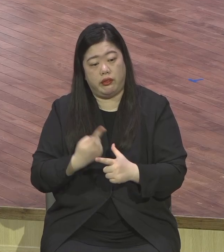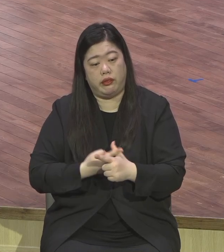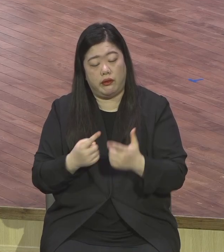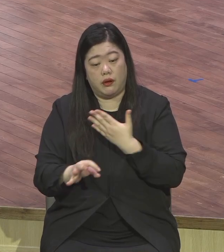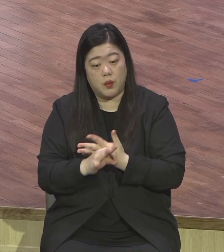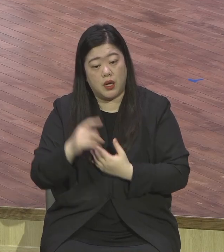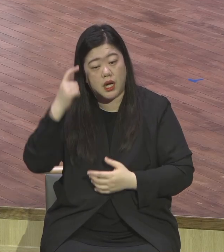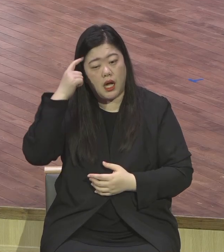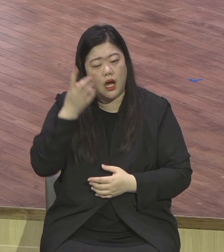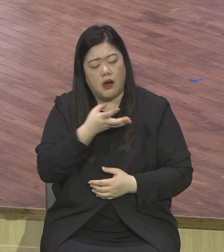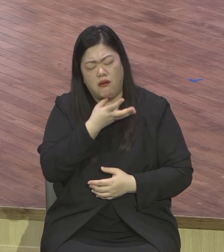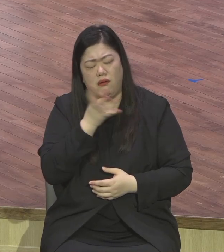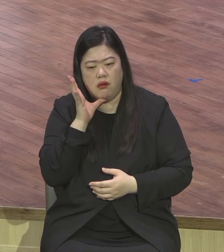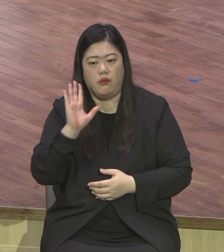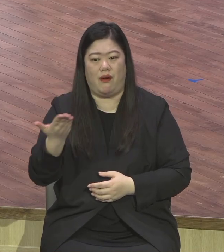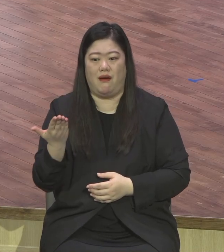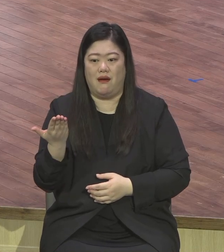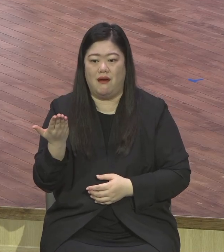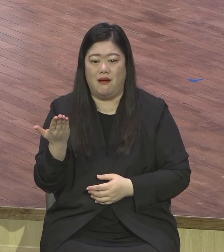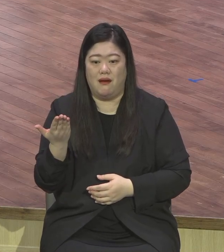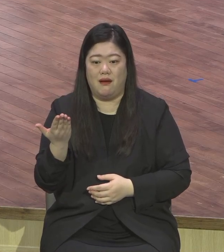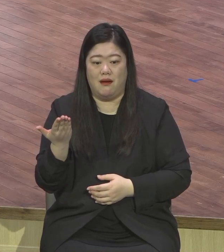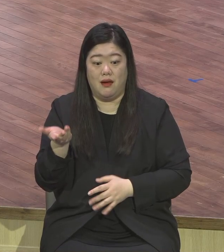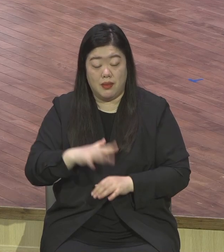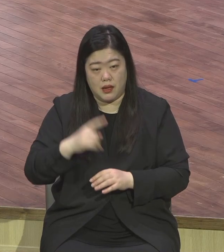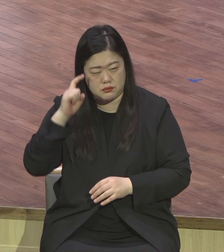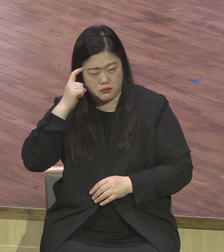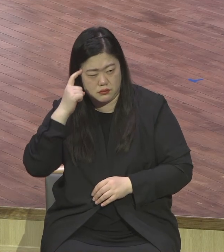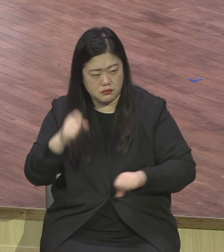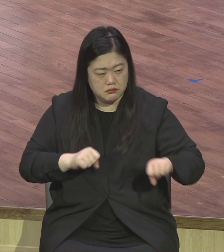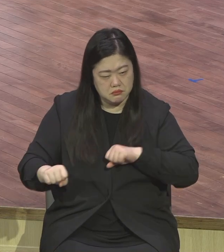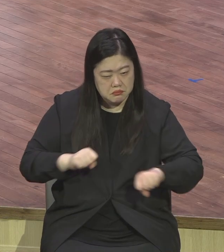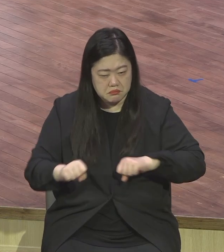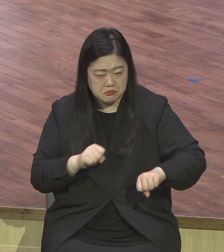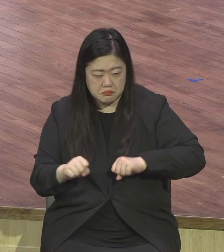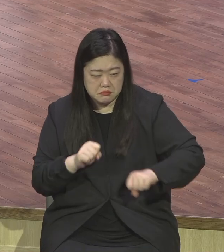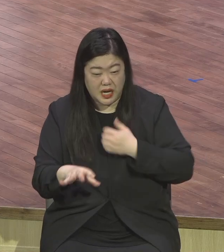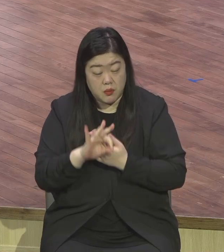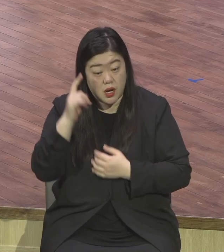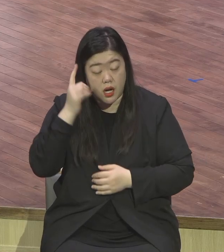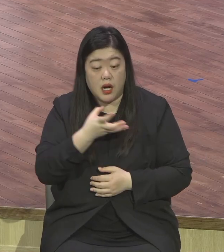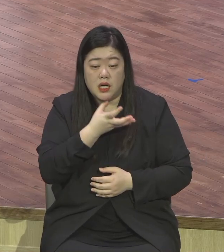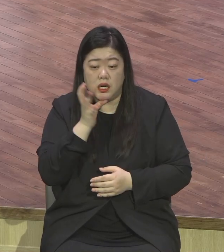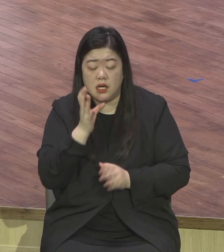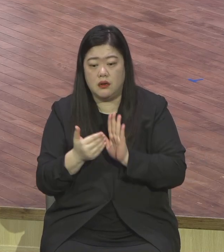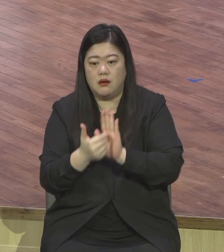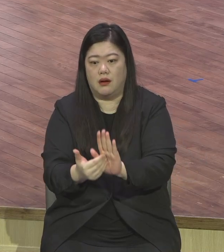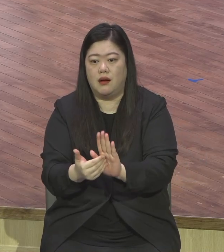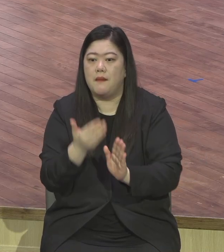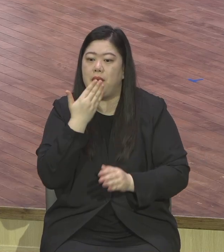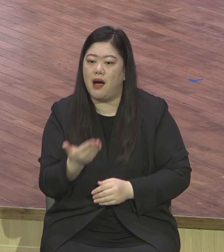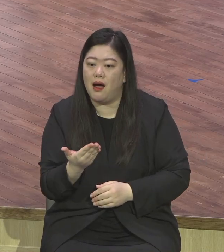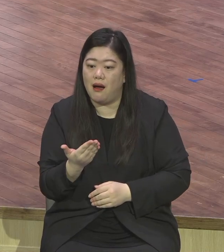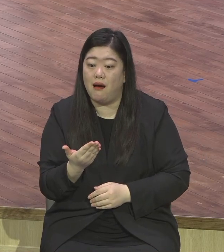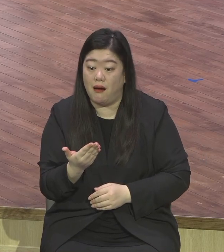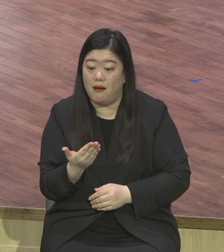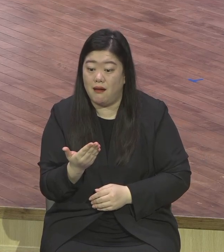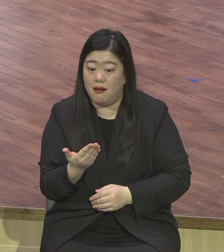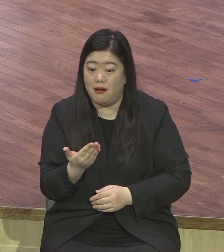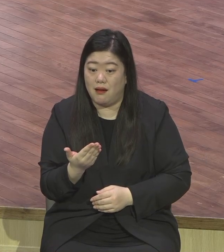노화를 늦출 수 있어요 그런데 뉴련 운동을 하면 더 그렇게 많이 늦출 수 있다 뉴련 빅이